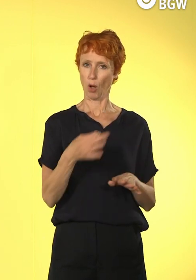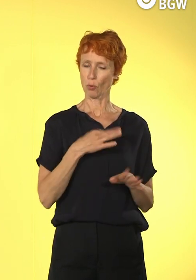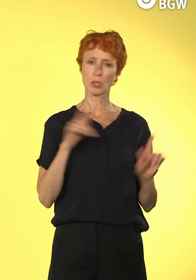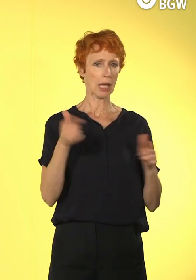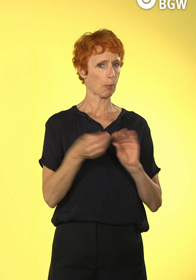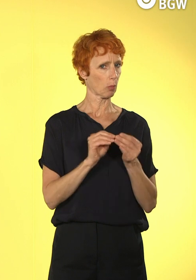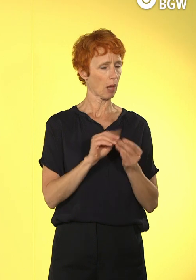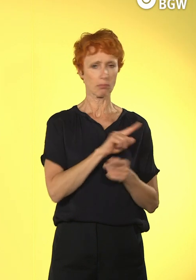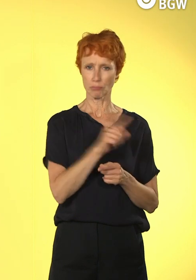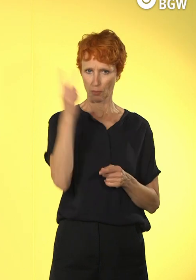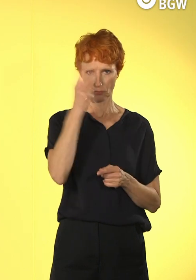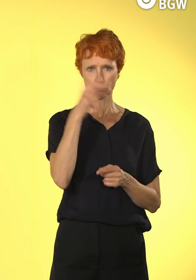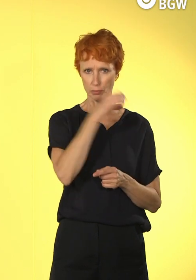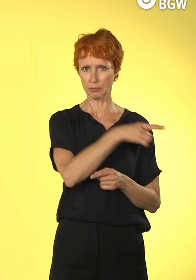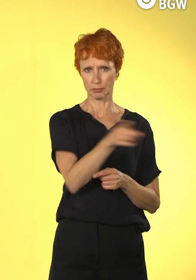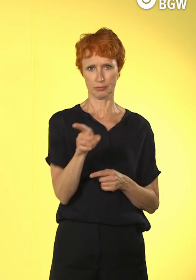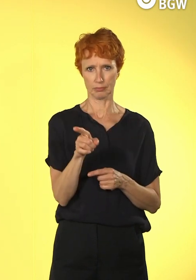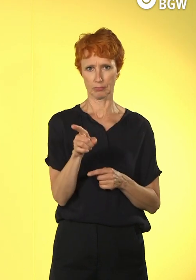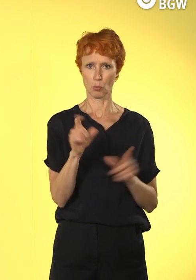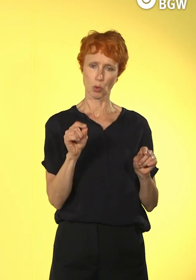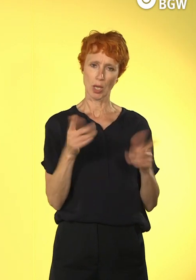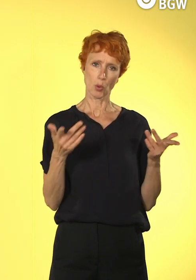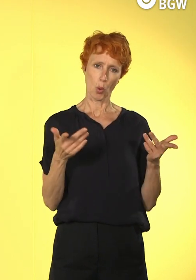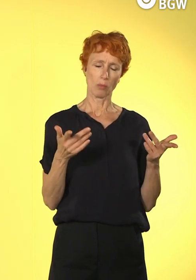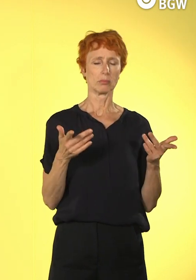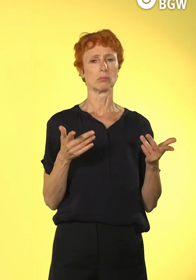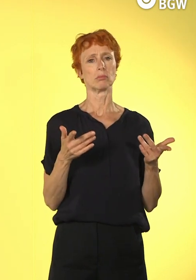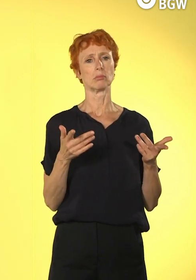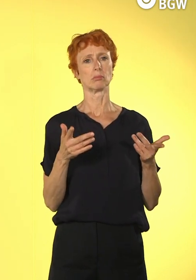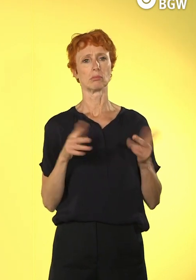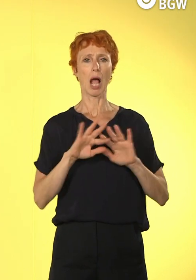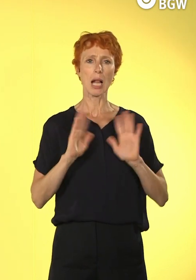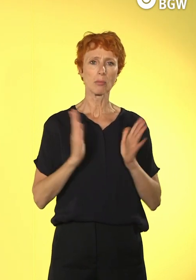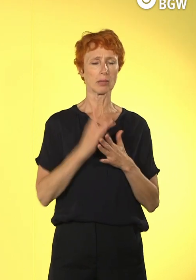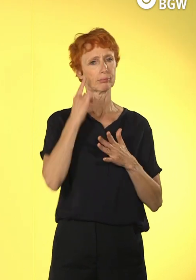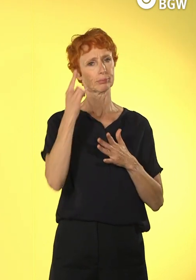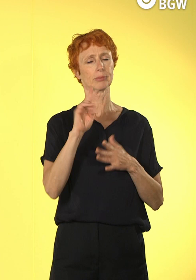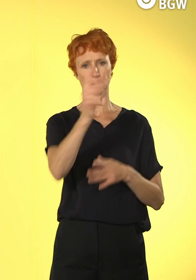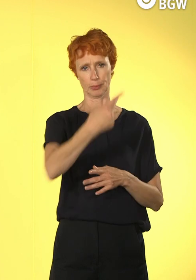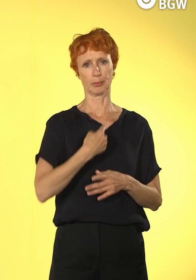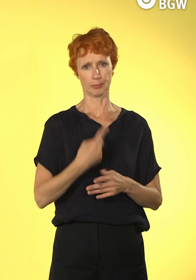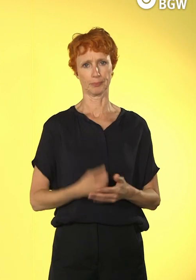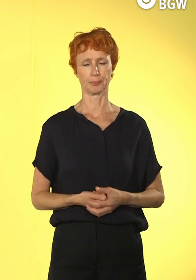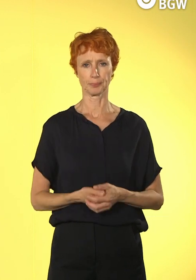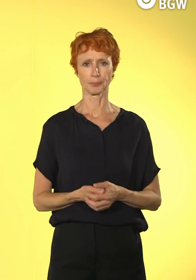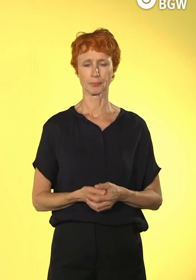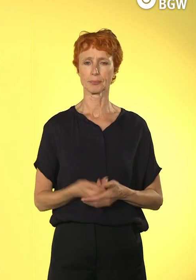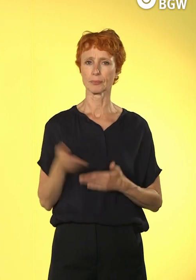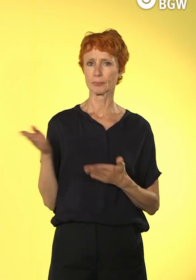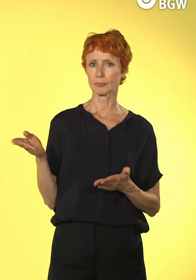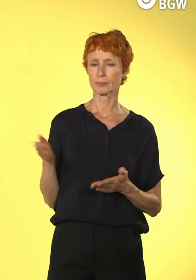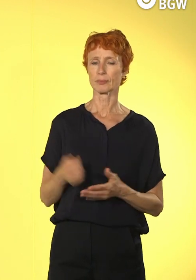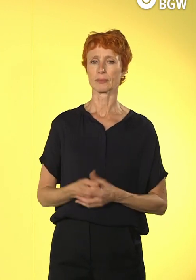Das versteht auch jeder. so ein global Mindset, das eine Grundvoraussetzung geschaffen ist. Manfred, Entschuldigung. Nö,